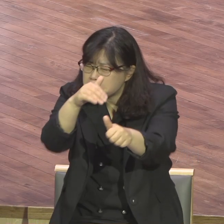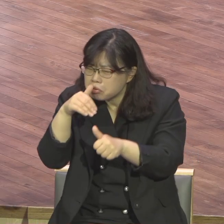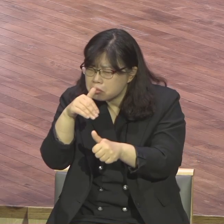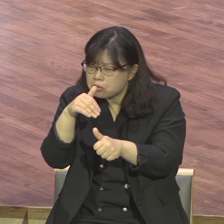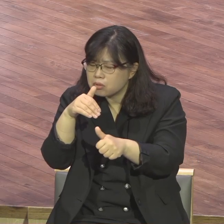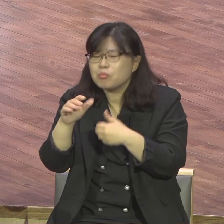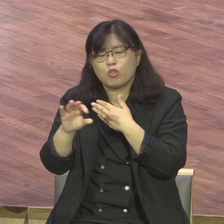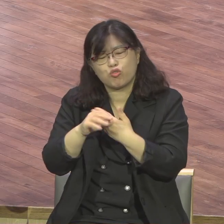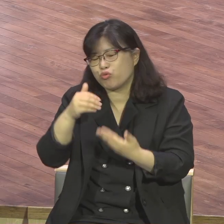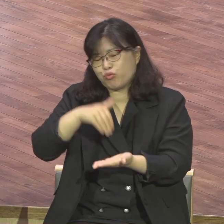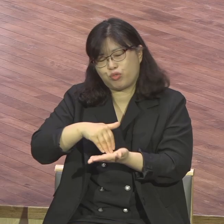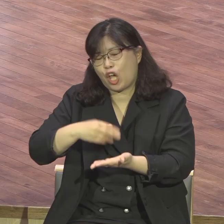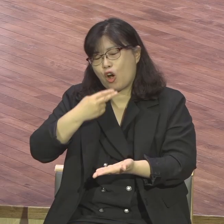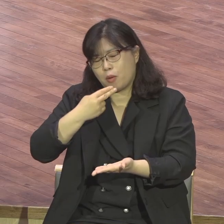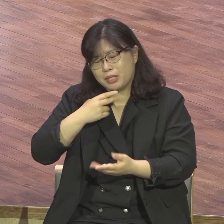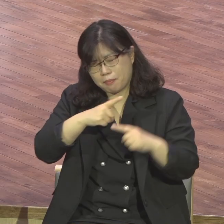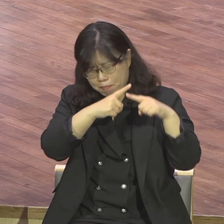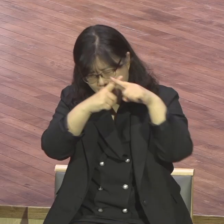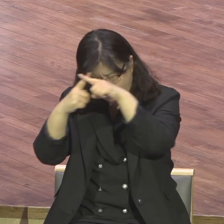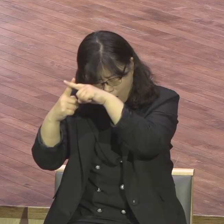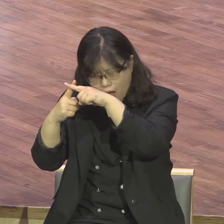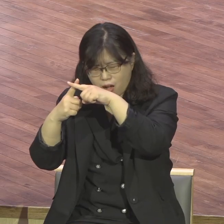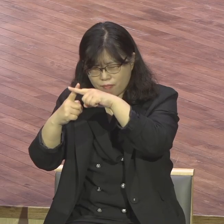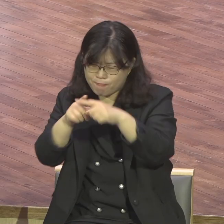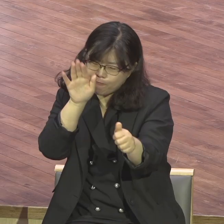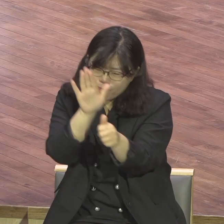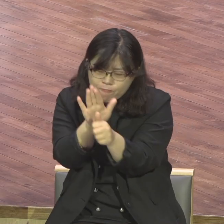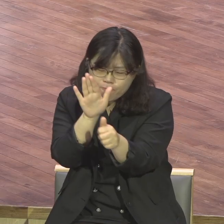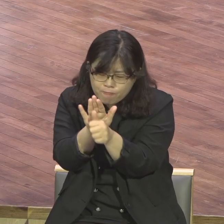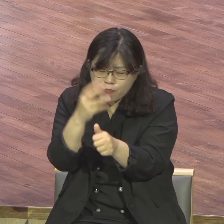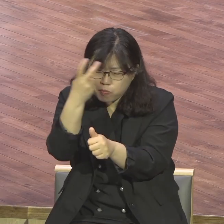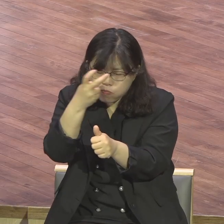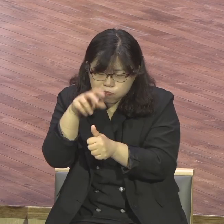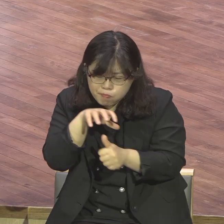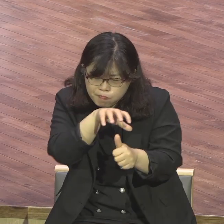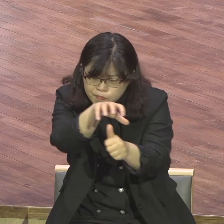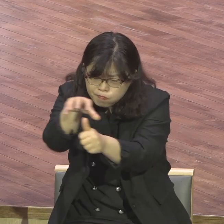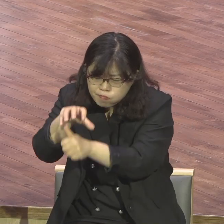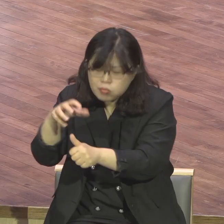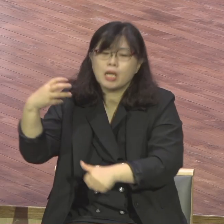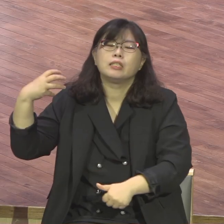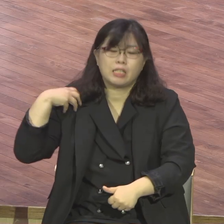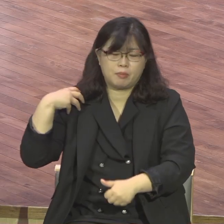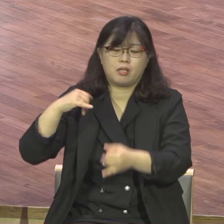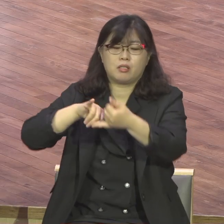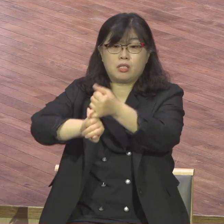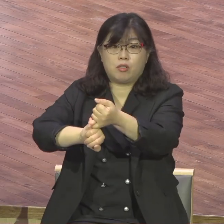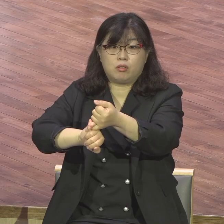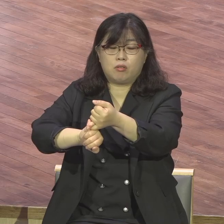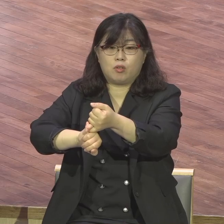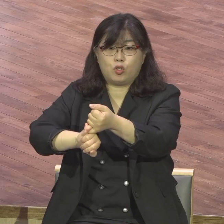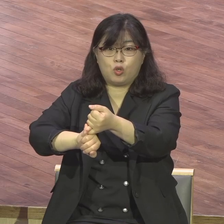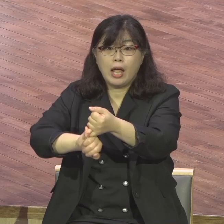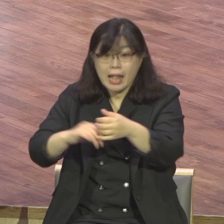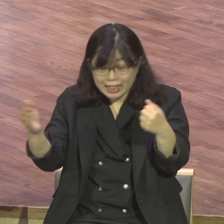신비로운 구속사 성지에 있어서 모든 것을 합력하여 성을 루시는